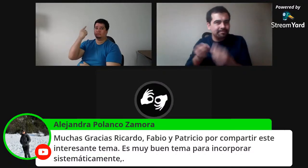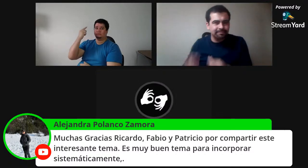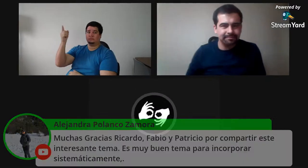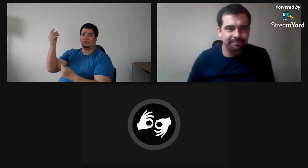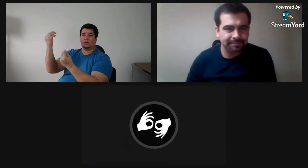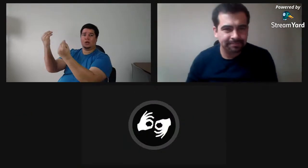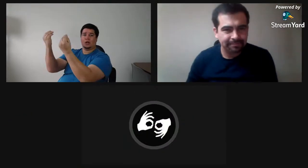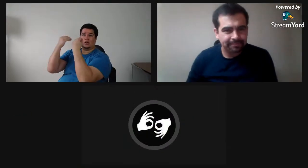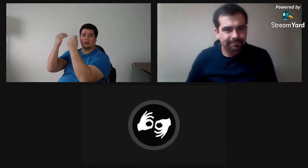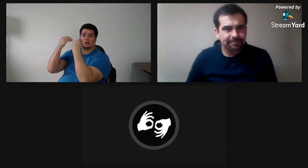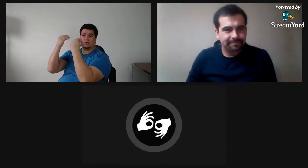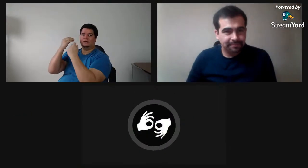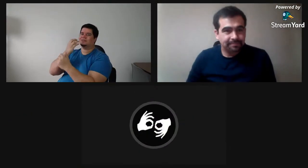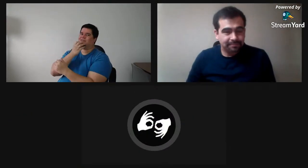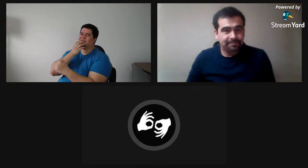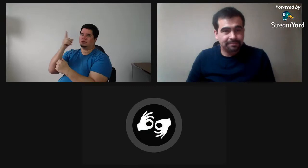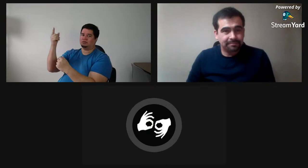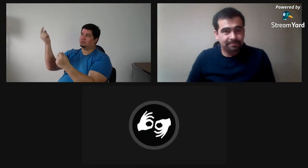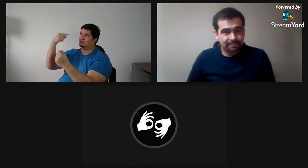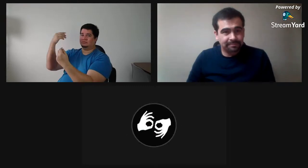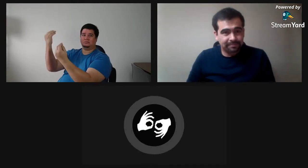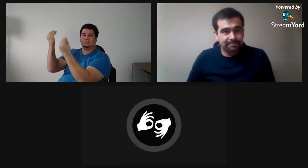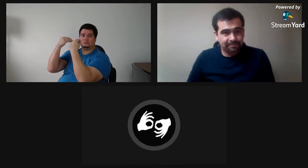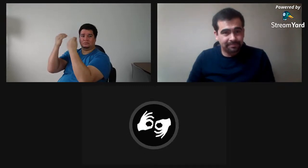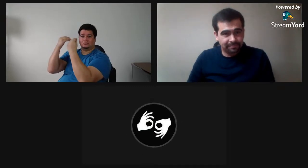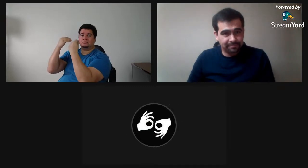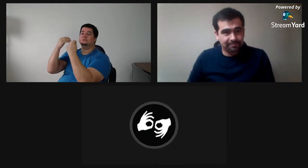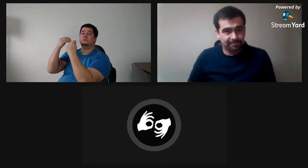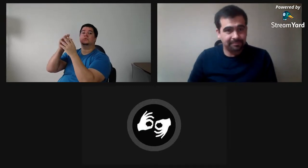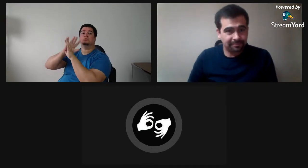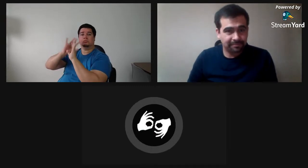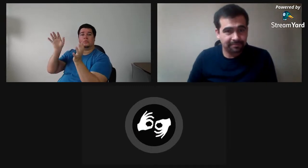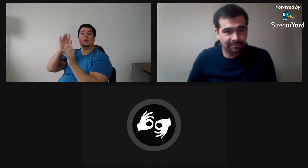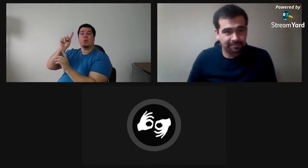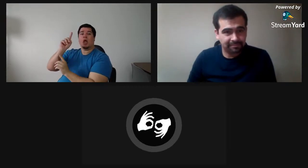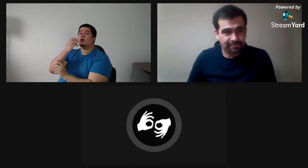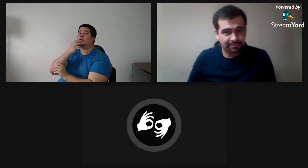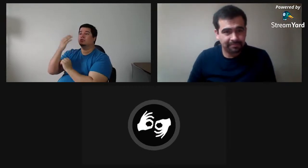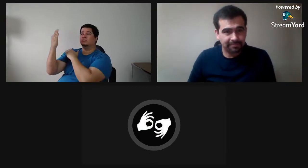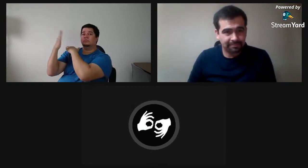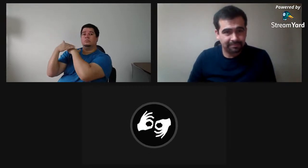pequeños. ¿Cómo te imaginas el futuro del vernáculo visual?